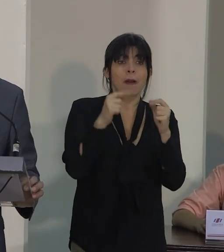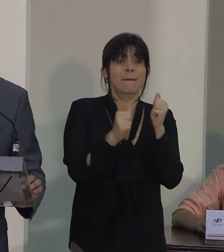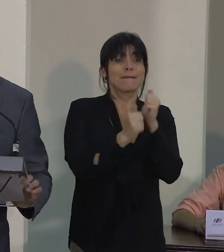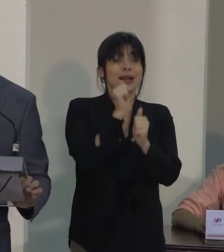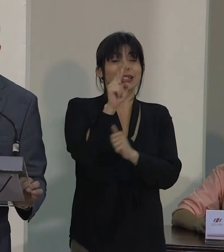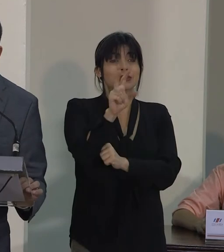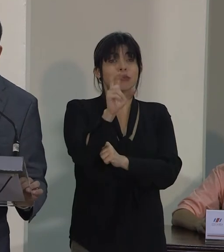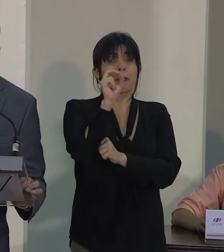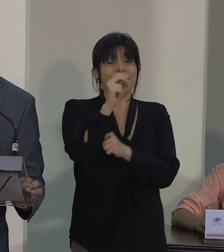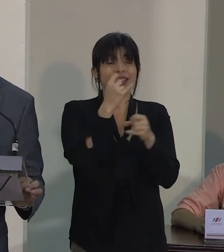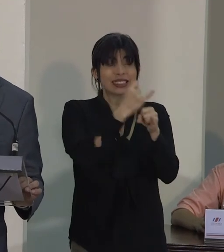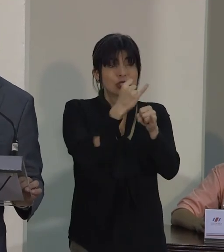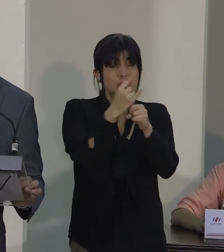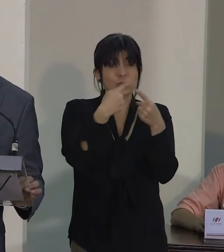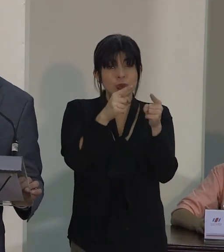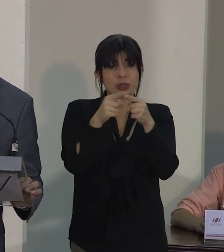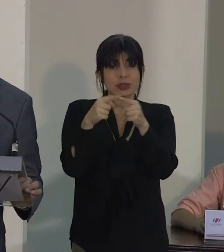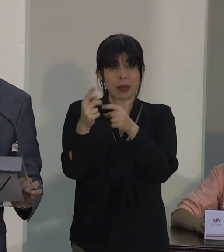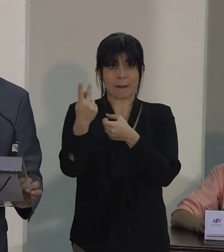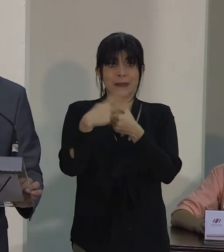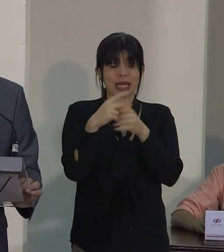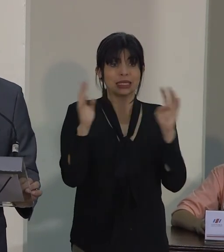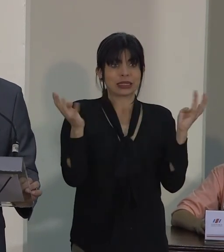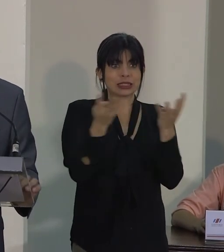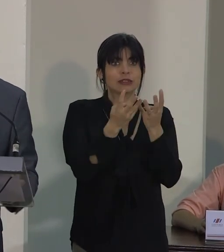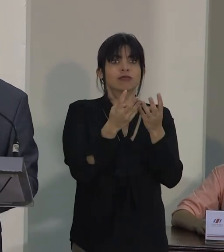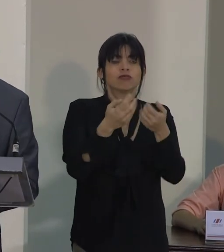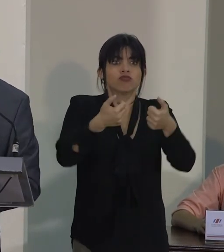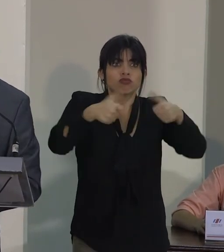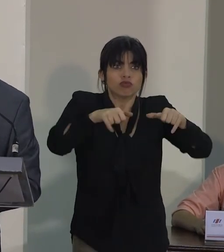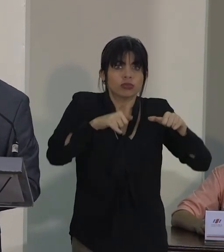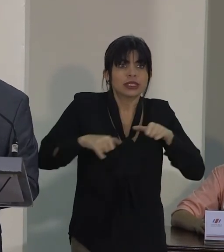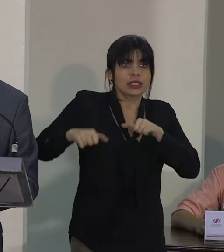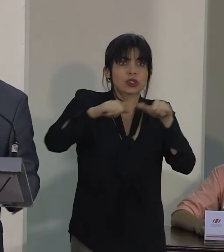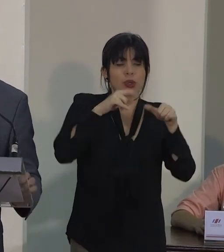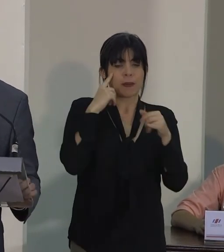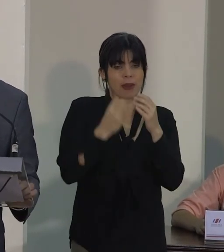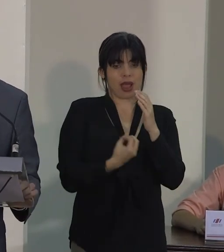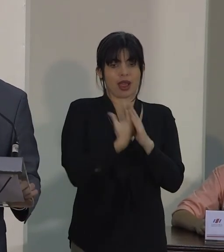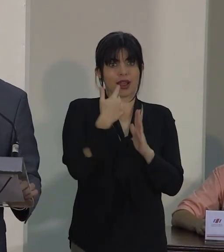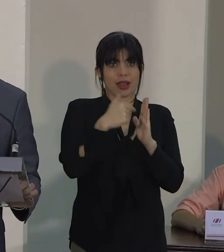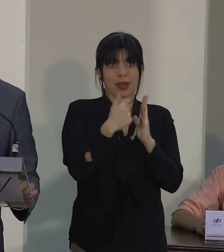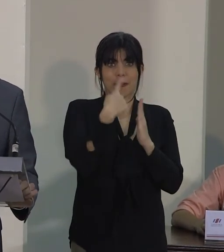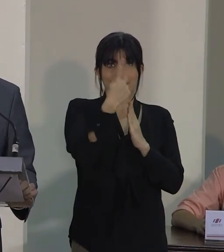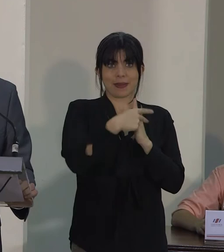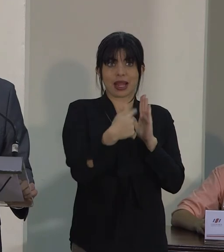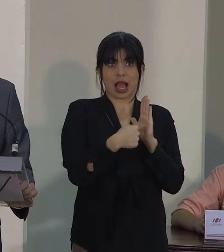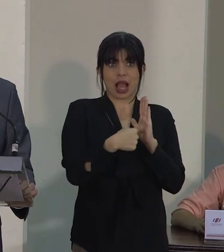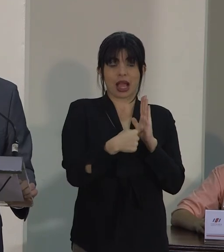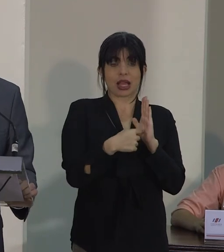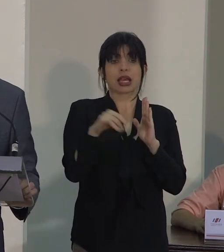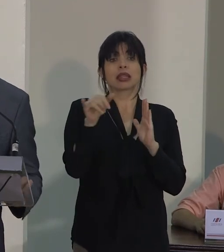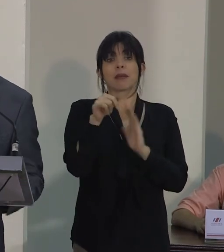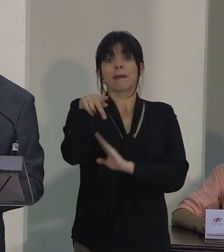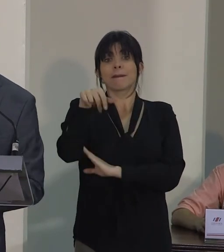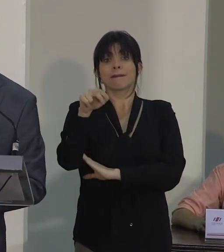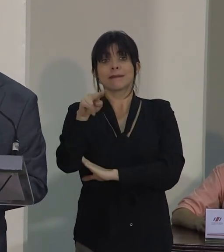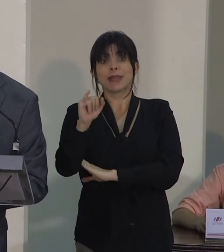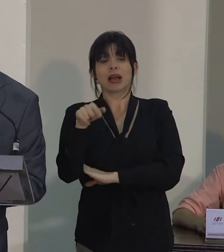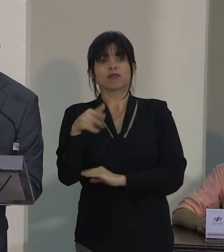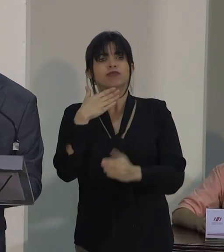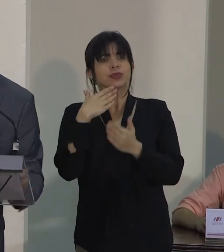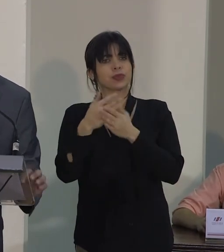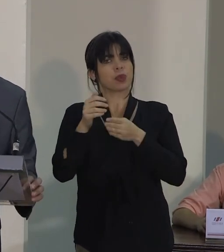más de 20 instituciones que participaron en la formulación del presente plan y al PANI por el